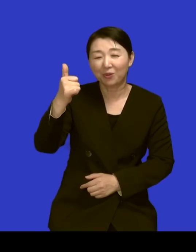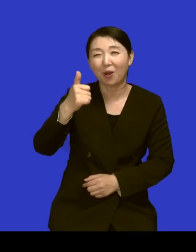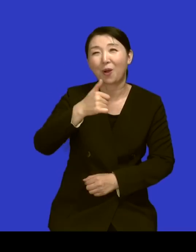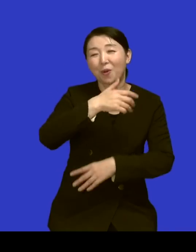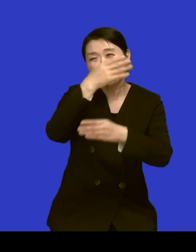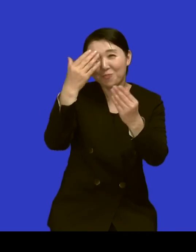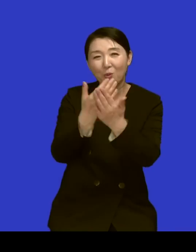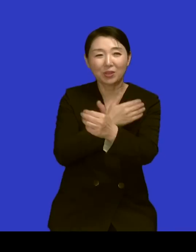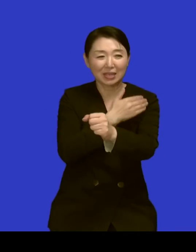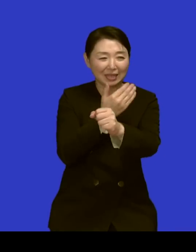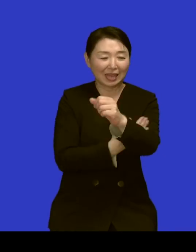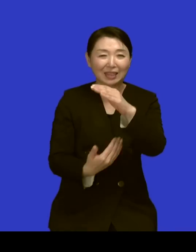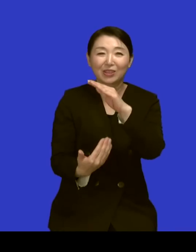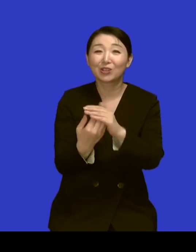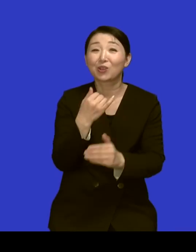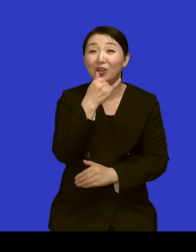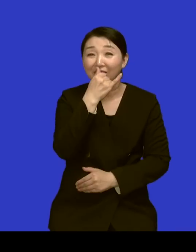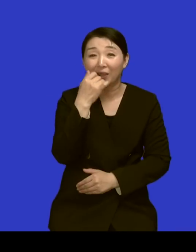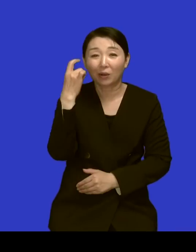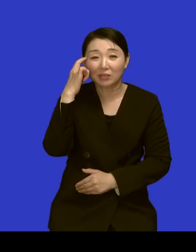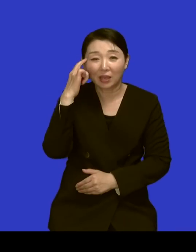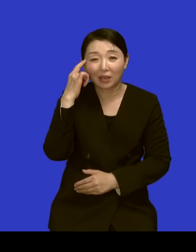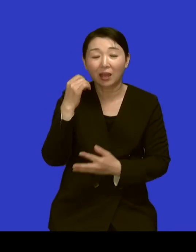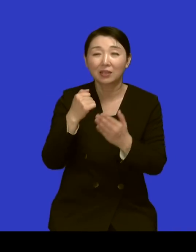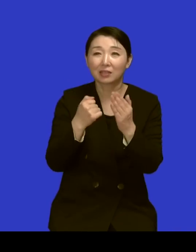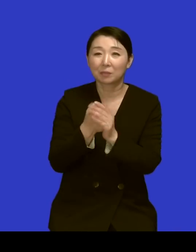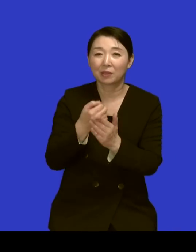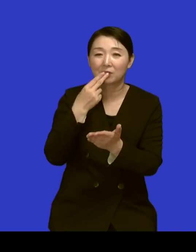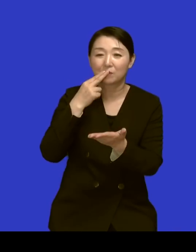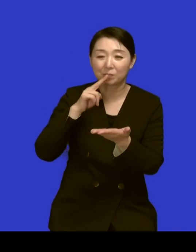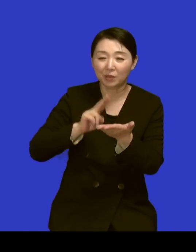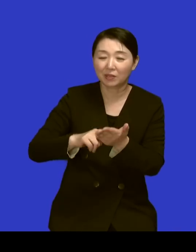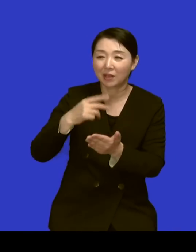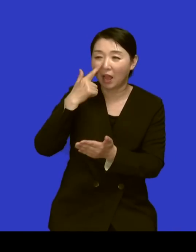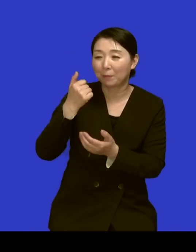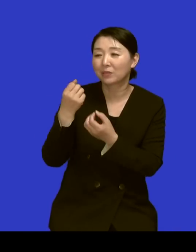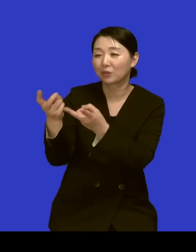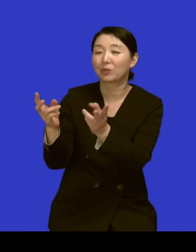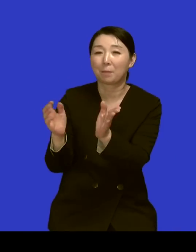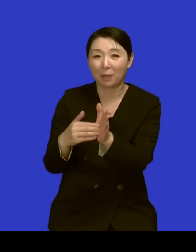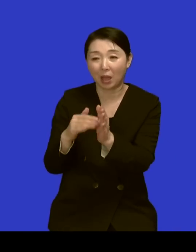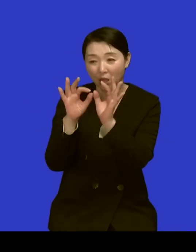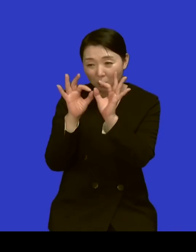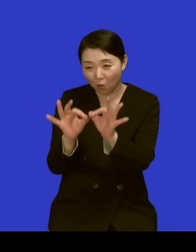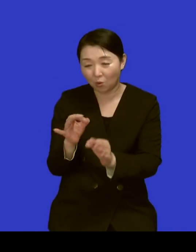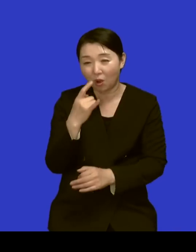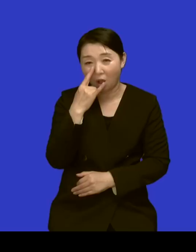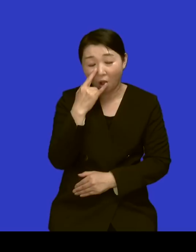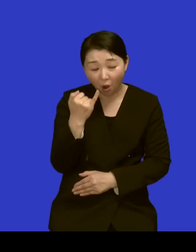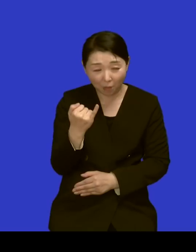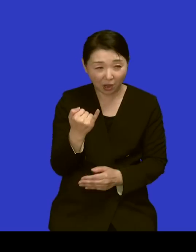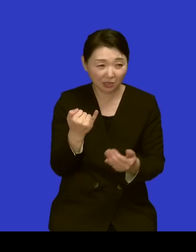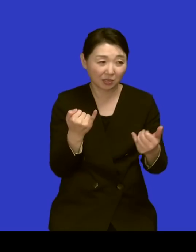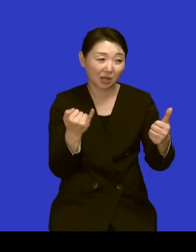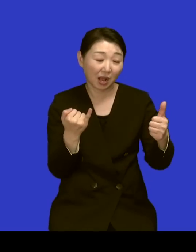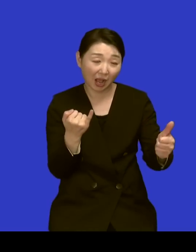그 편지를 거기다 아버지한테 전하니까 보시고 엄마가 이제 그 아이를 데리러 시골을 가서